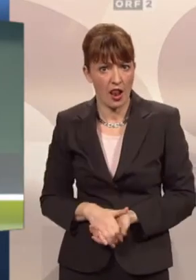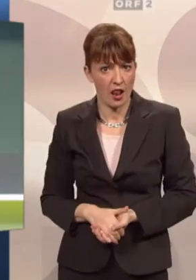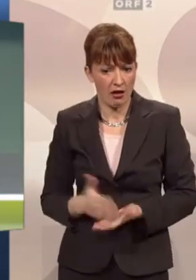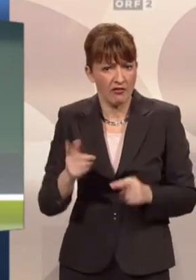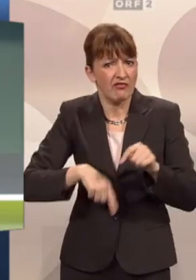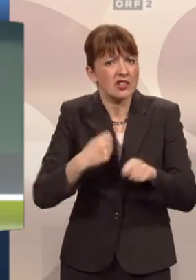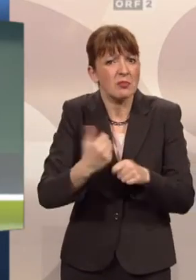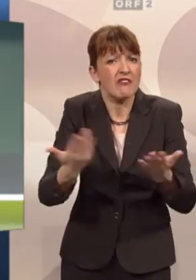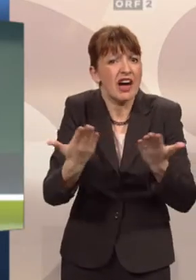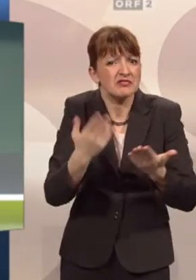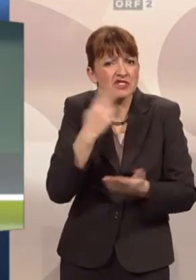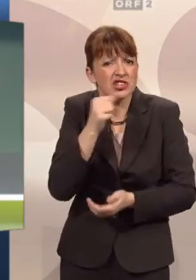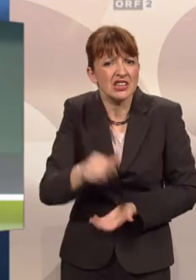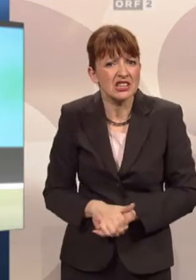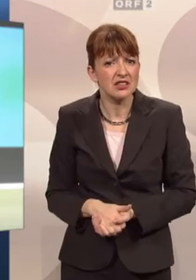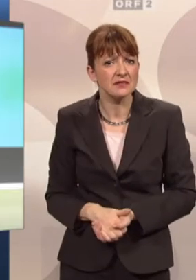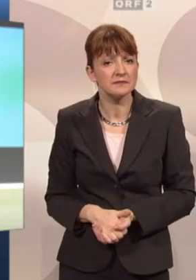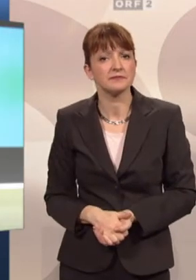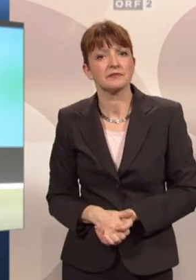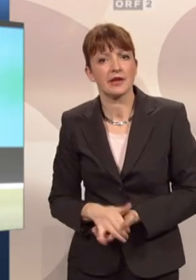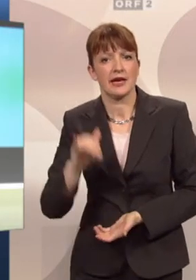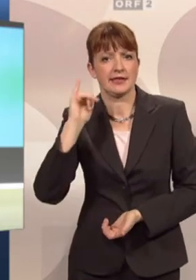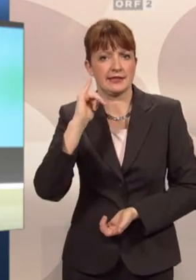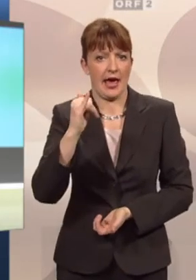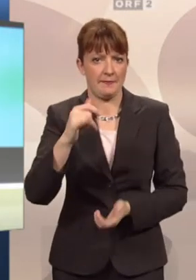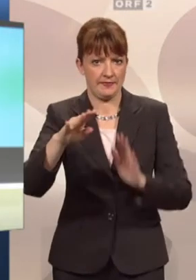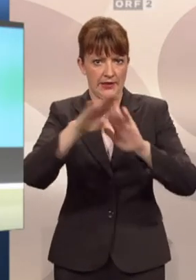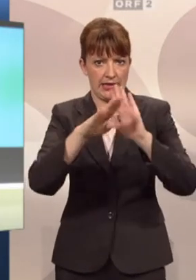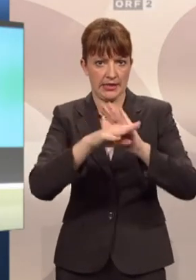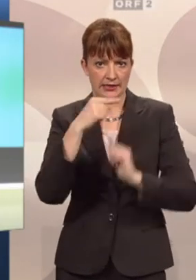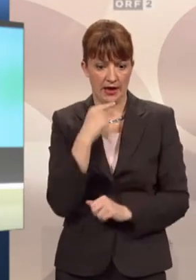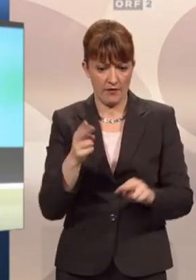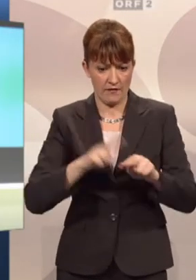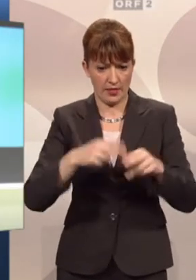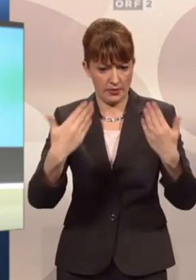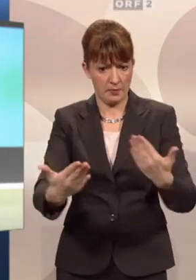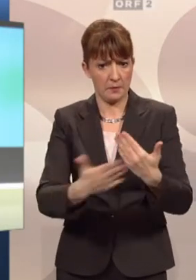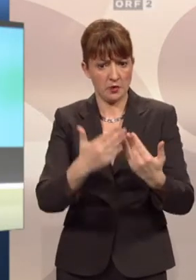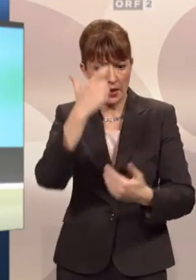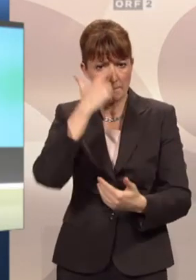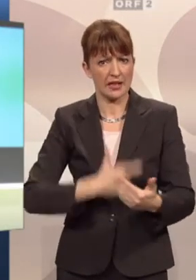falsch gemacht? Ich verstehe es nicht. Ja, das Gesetz sagt, dass wenn man in einem solchen persönlich gewidmeten